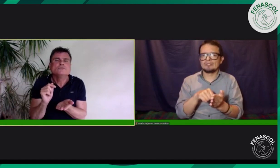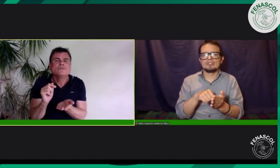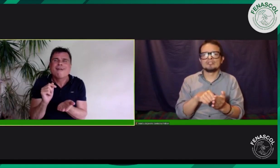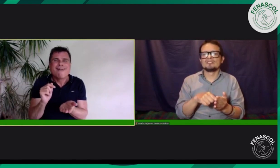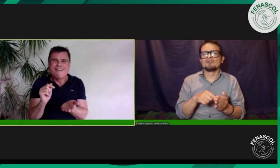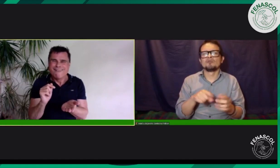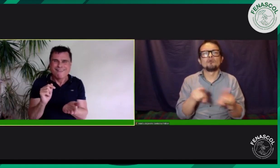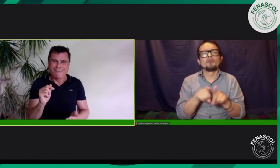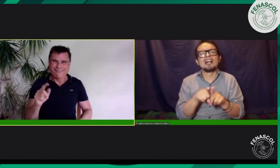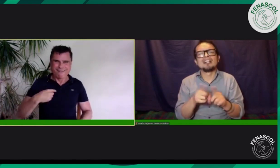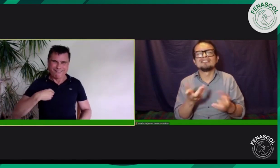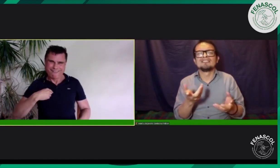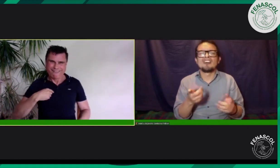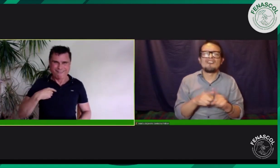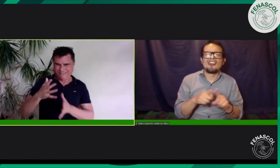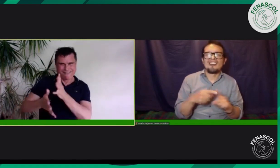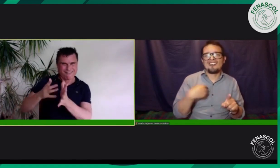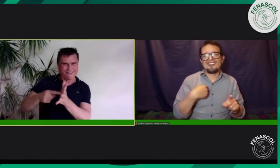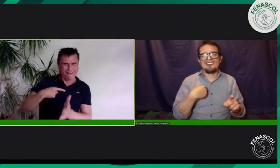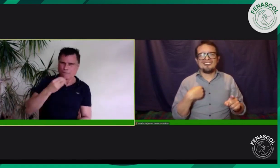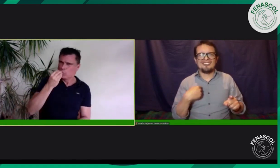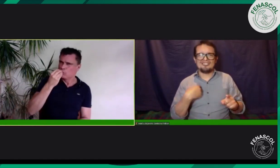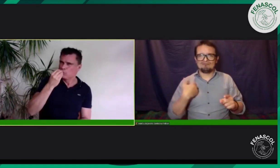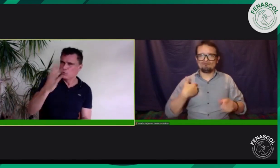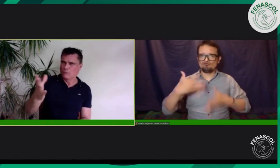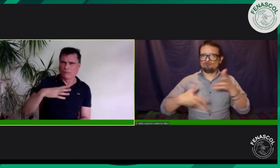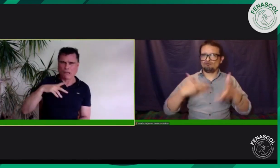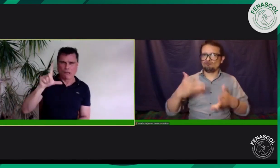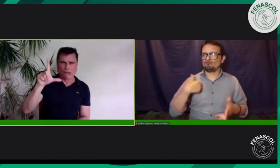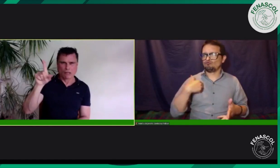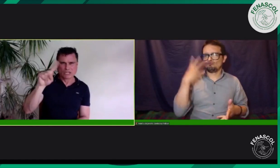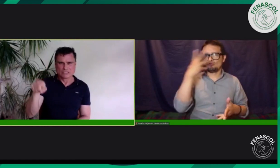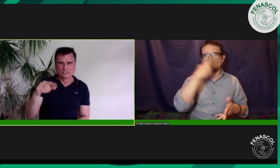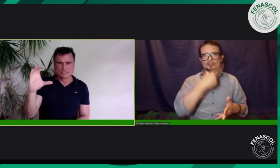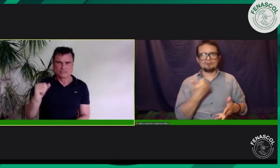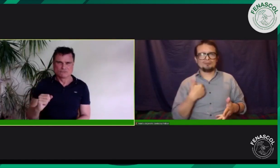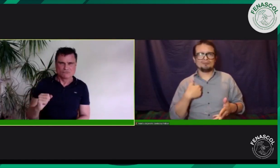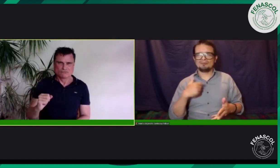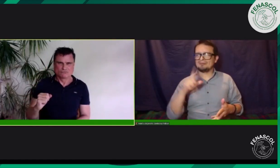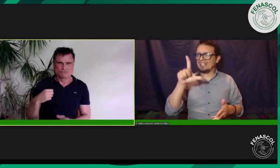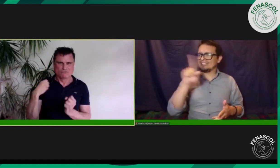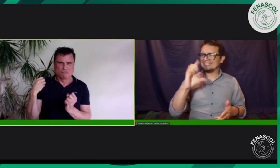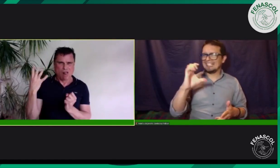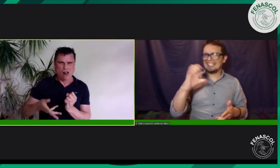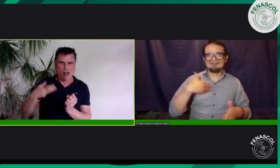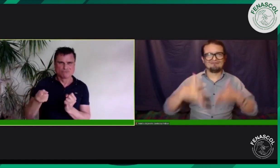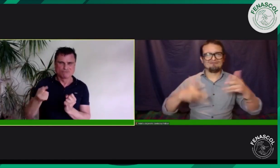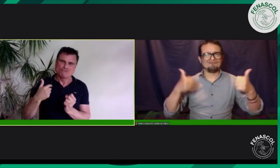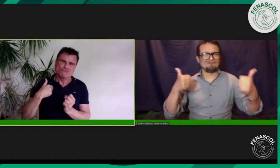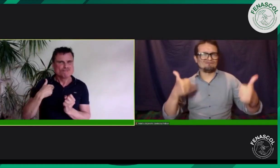La labor del intérprete es muy importante y no simplemente se trata de decir yo sé lengua de señas, yo soy muy bueno en la